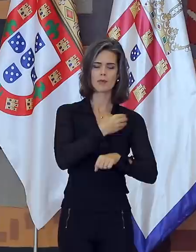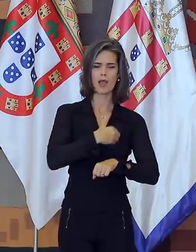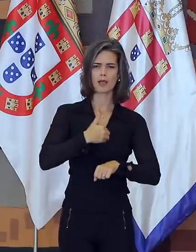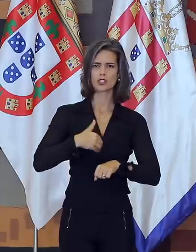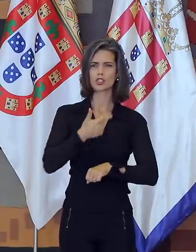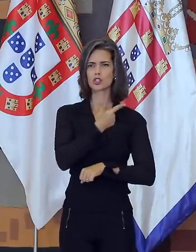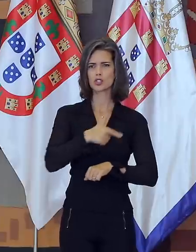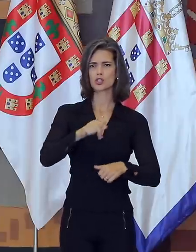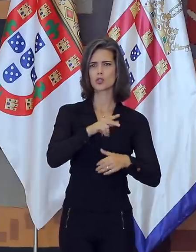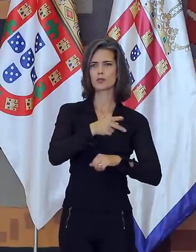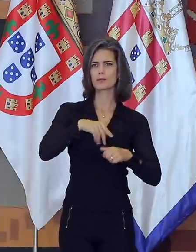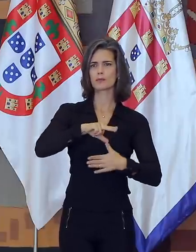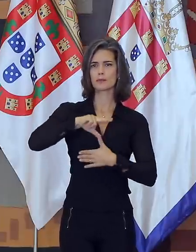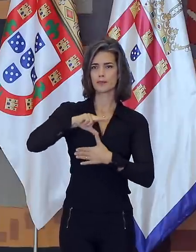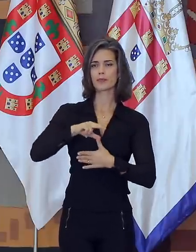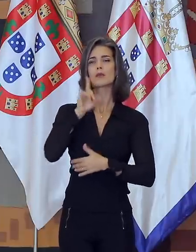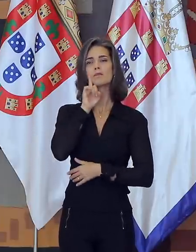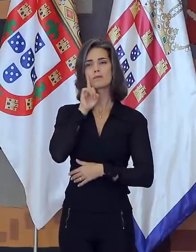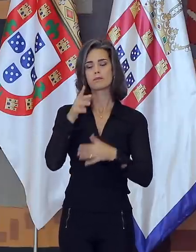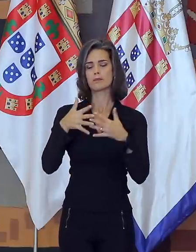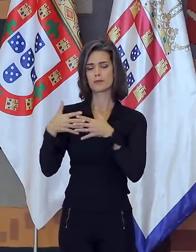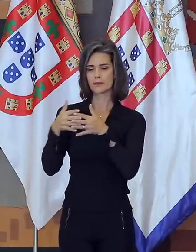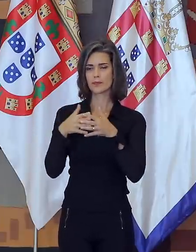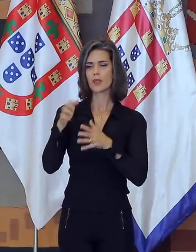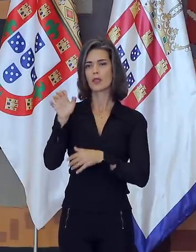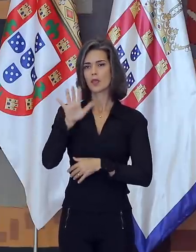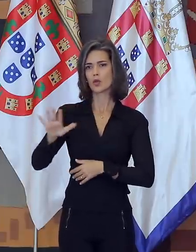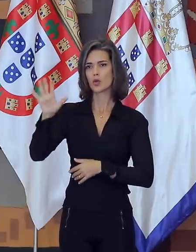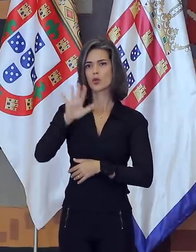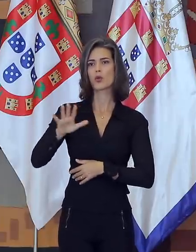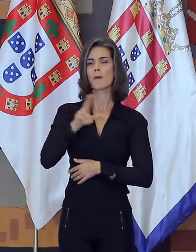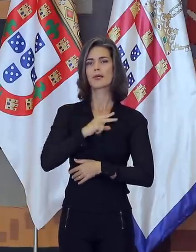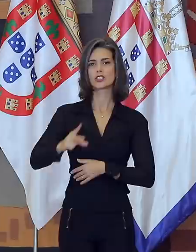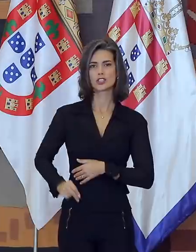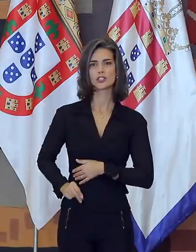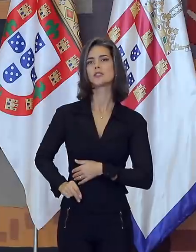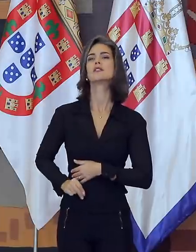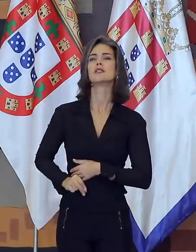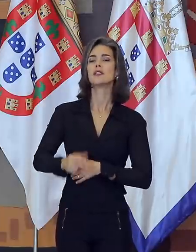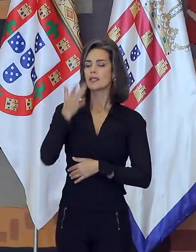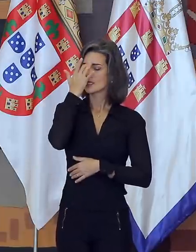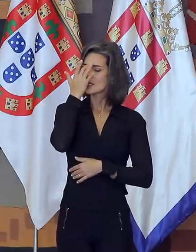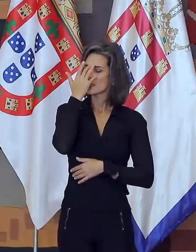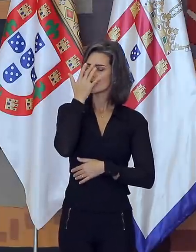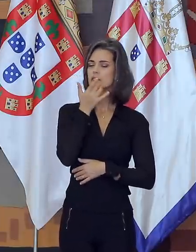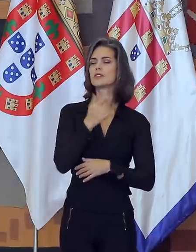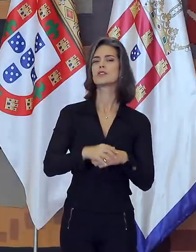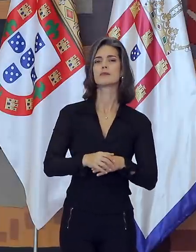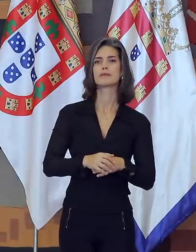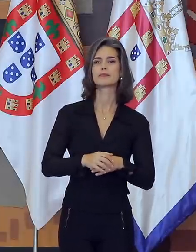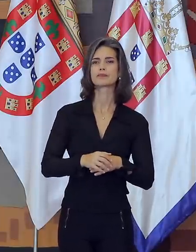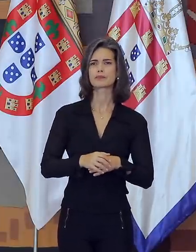sul-americanos. Estados Unidos, União Europeia, China, Índia, ASEAN, nossos vizinhos do